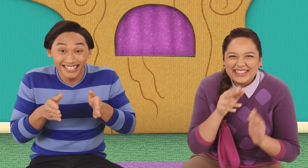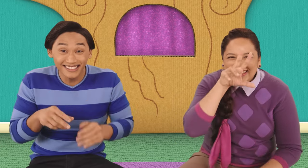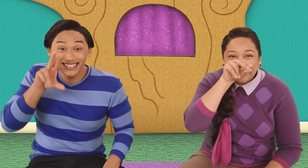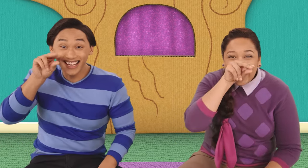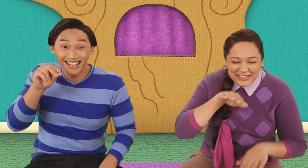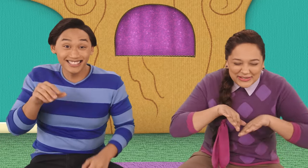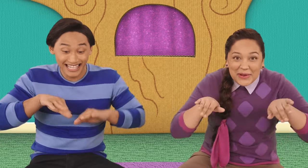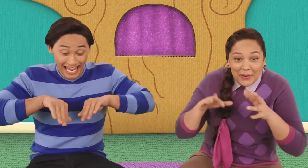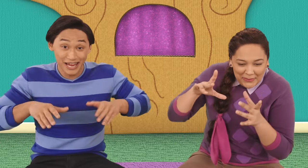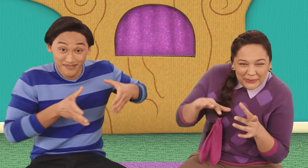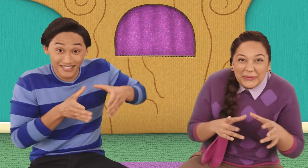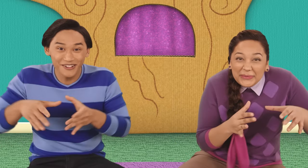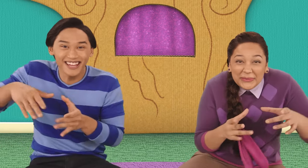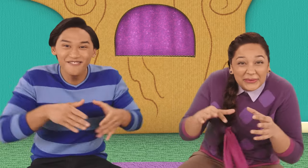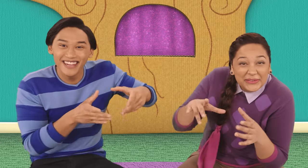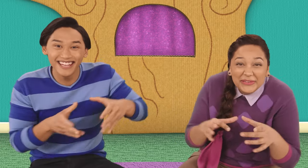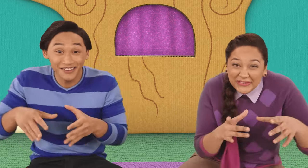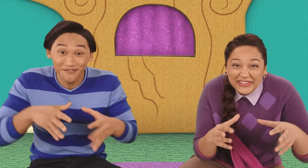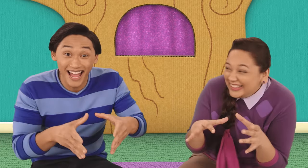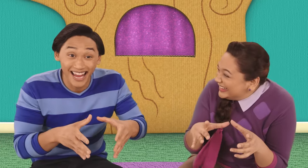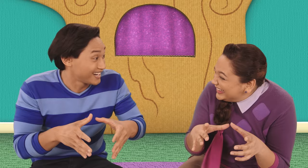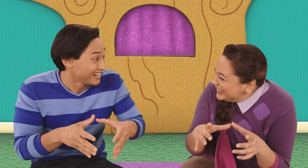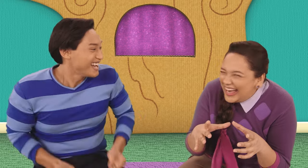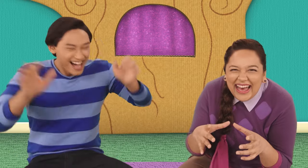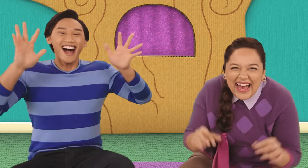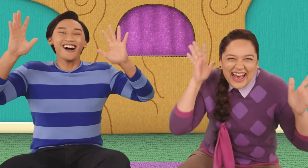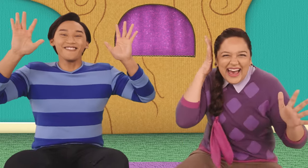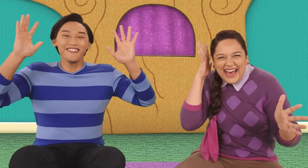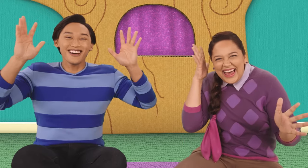patitos volvieron nadando al lugar. ¡Qué bien!